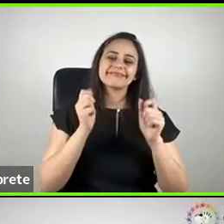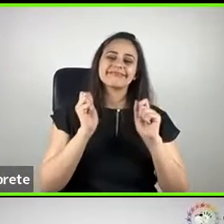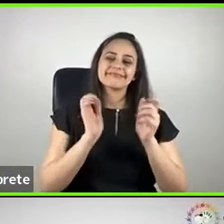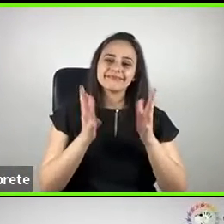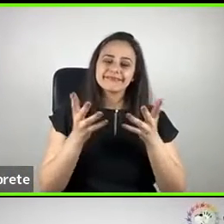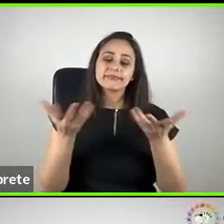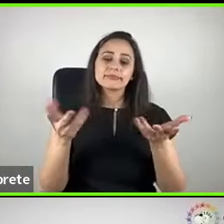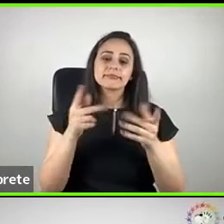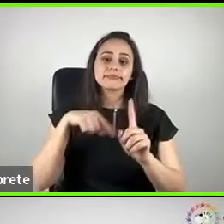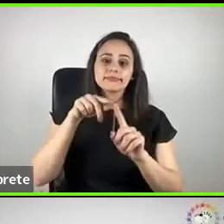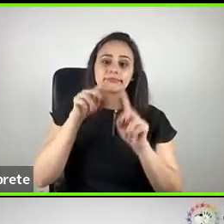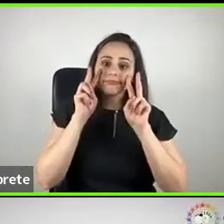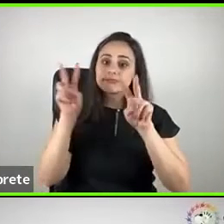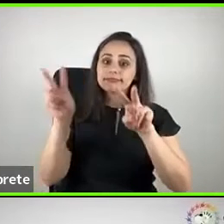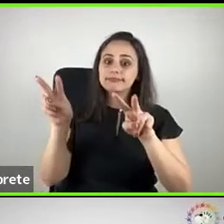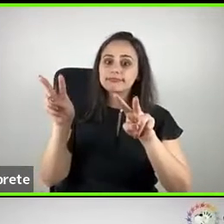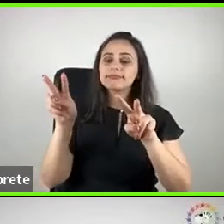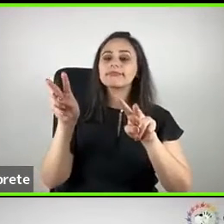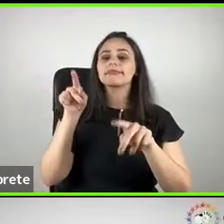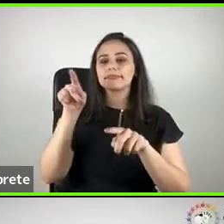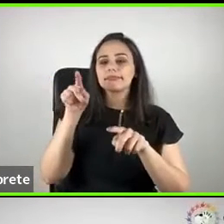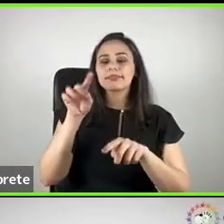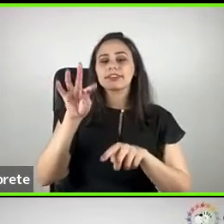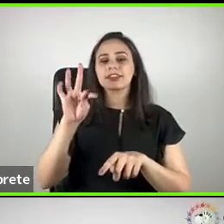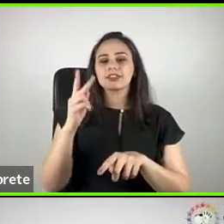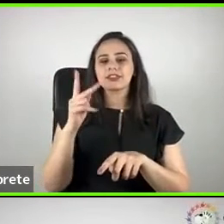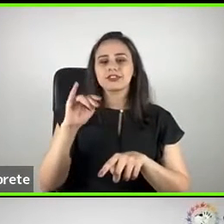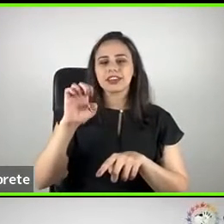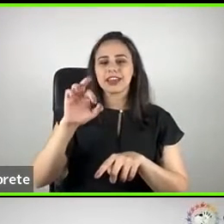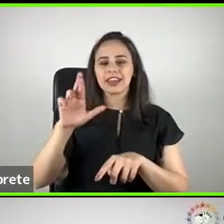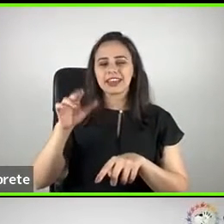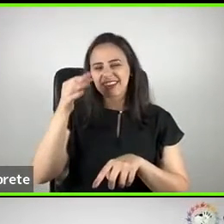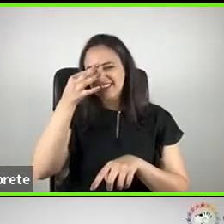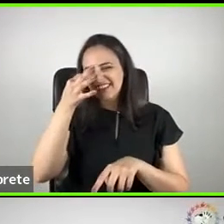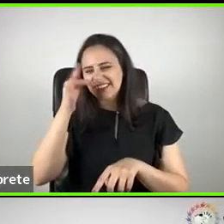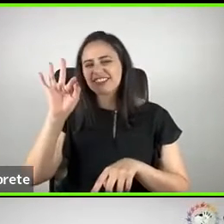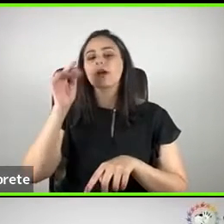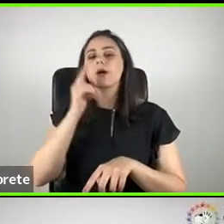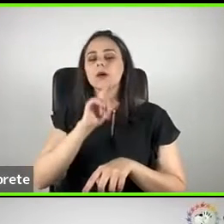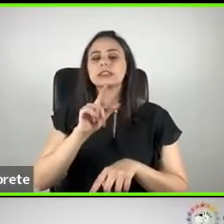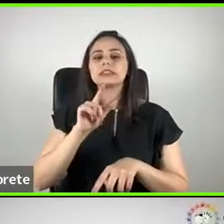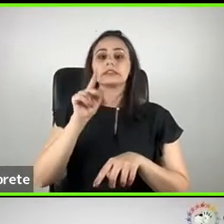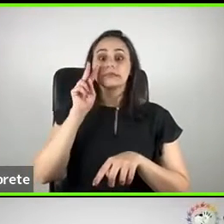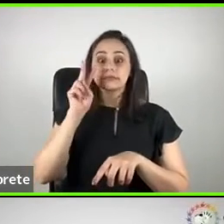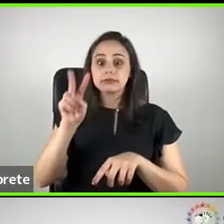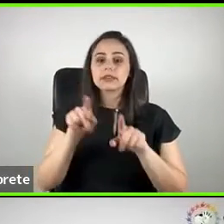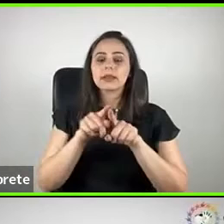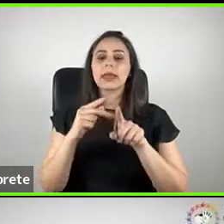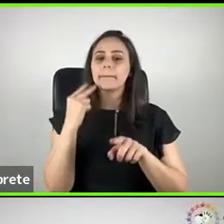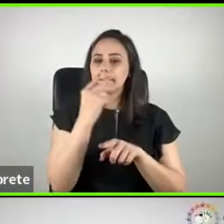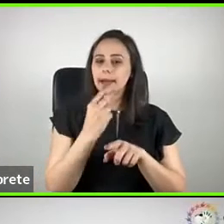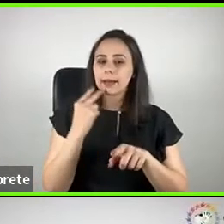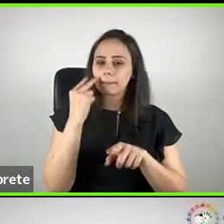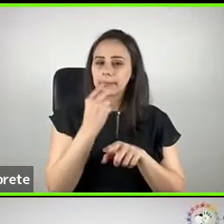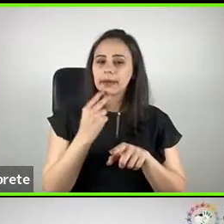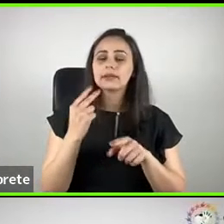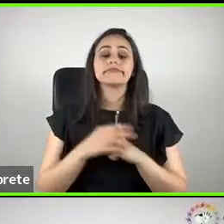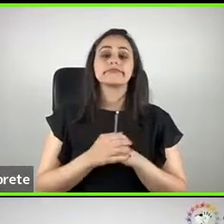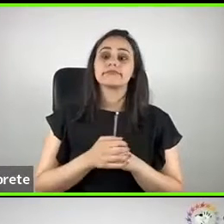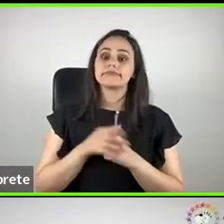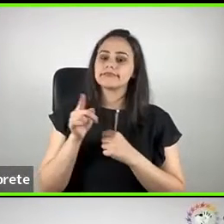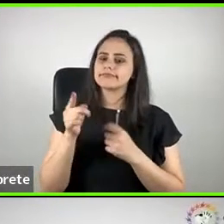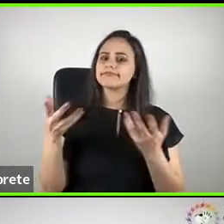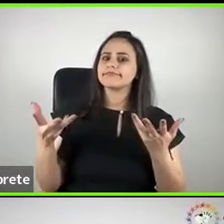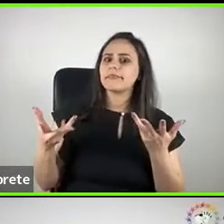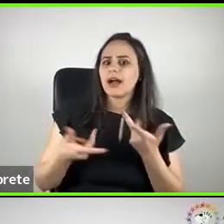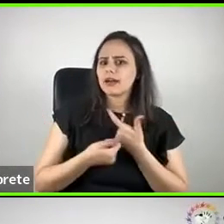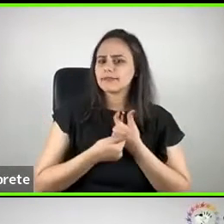visibilizada pelo pelo Thierry, né, pra ele conseguir também ver lábios. E esse case é sensacional do que